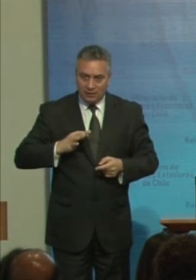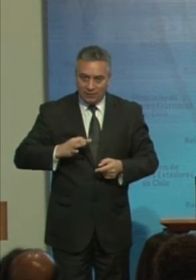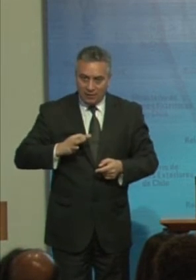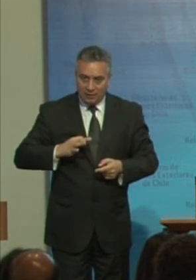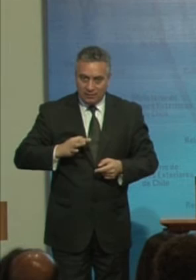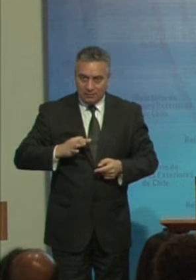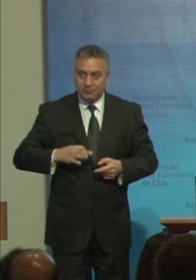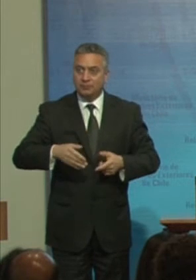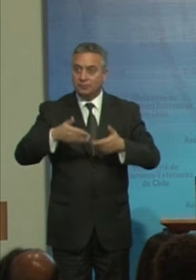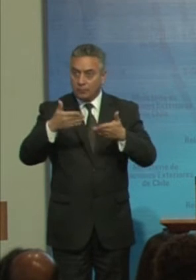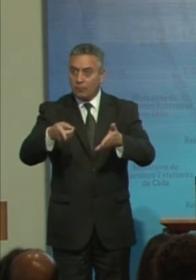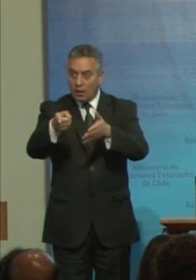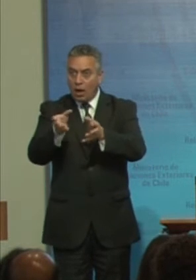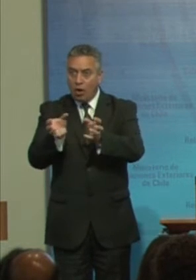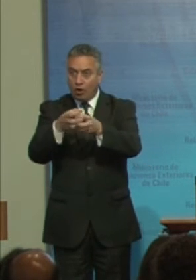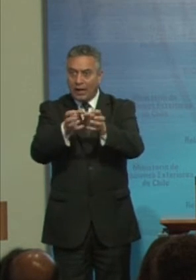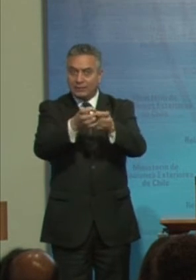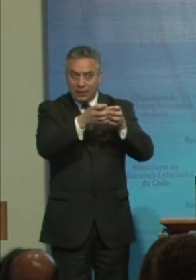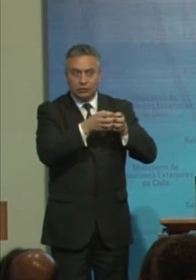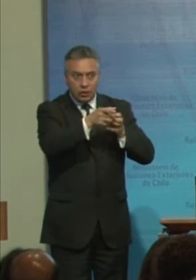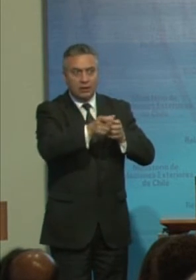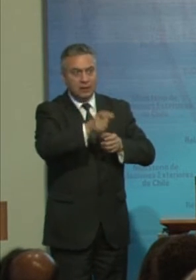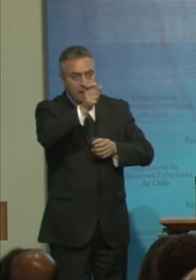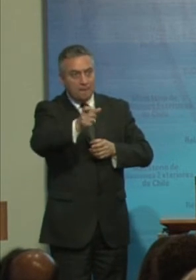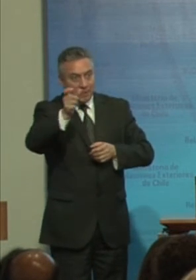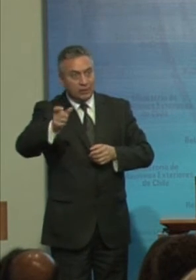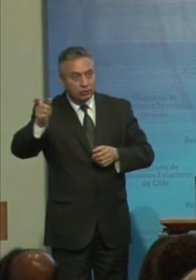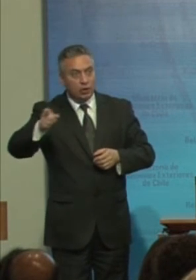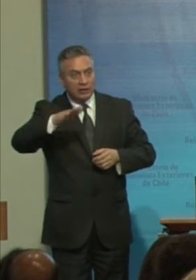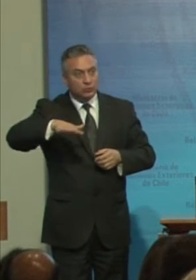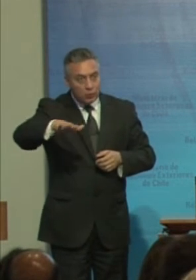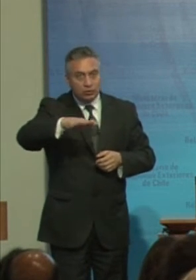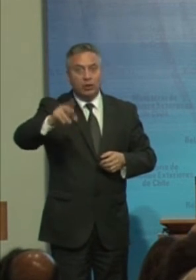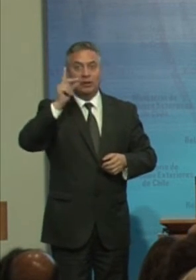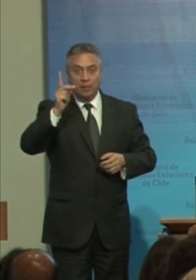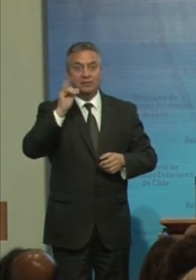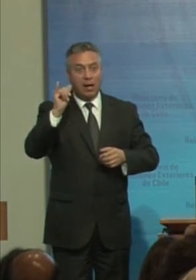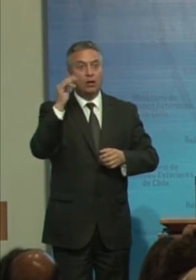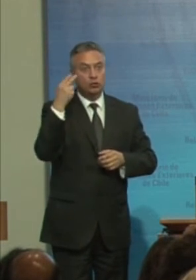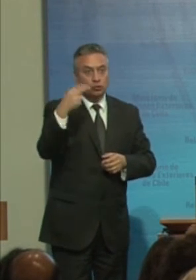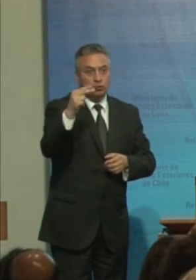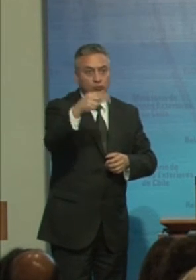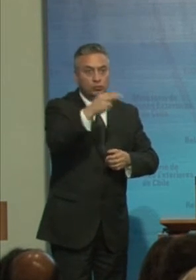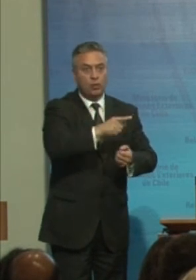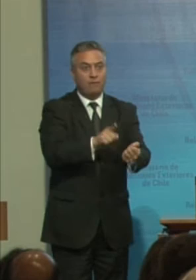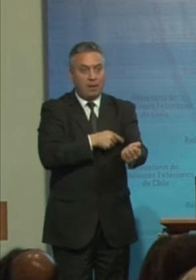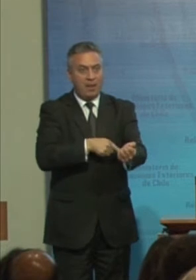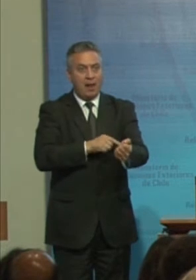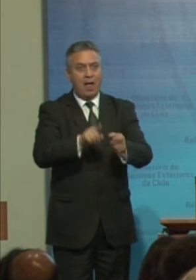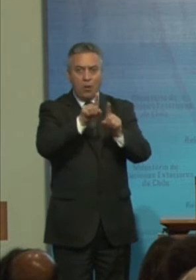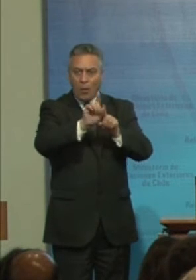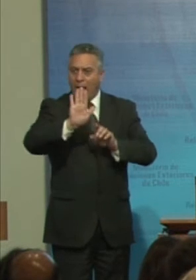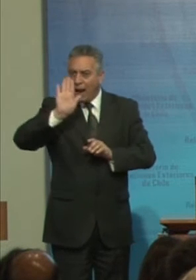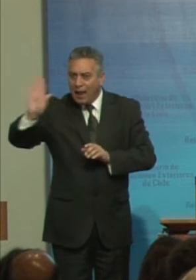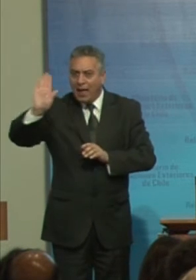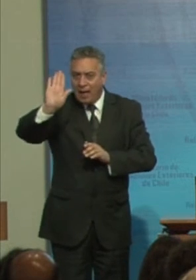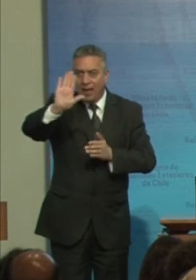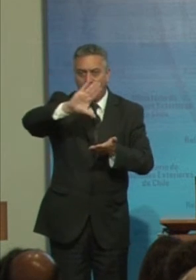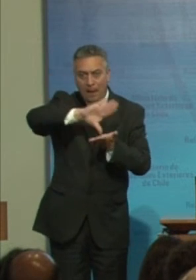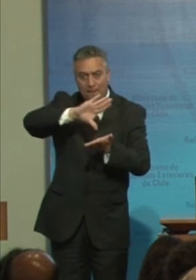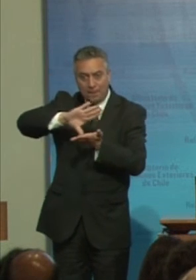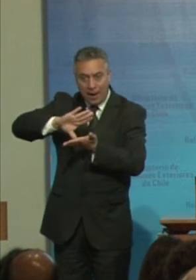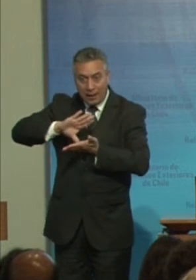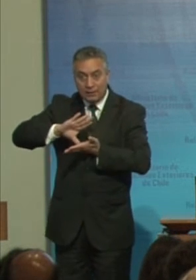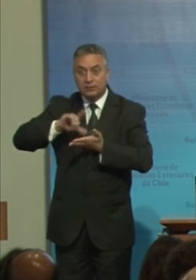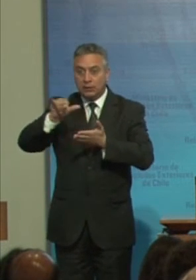De las organizaciones De las personas En situación De discapacidad Y sus familias En cada país Y en la comisión Act